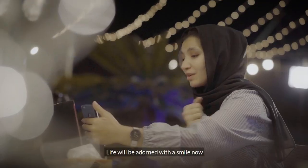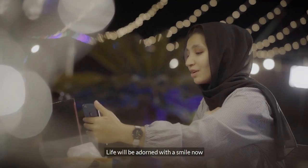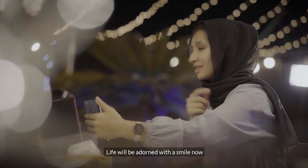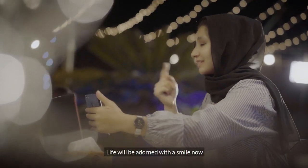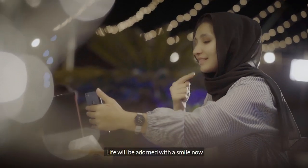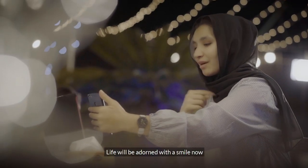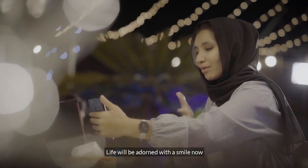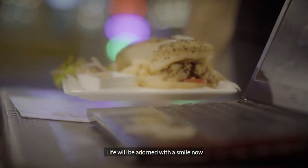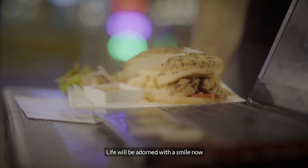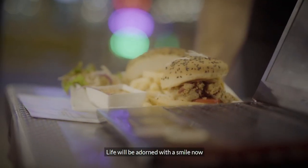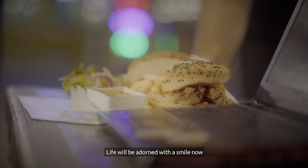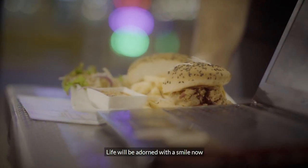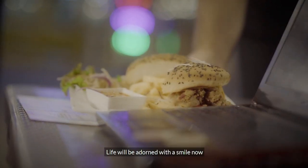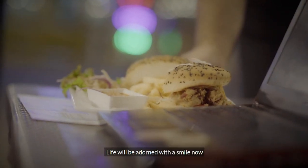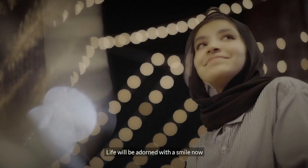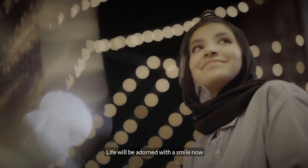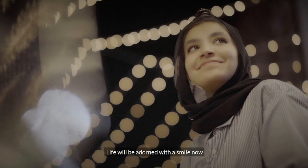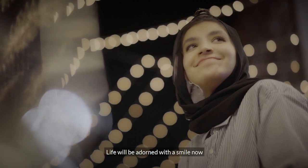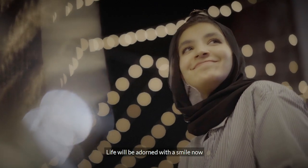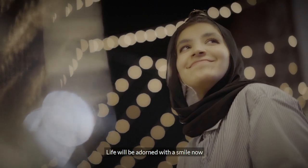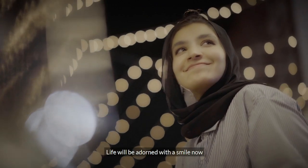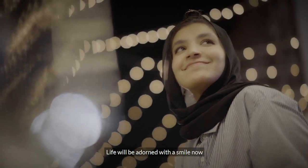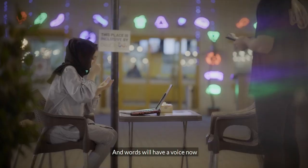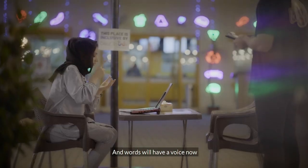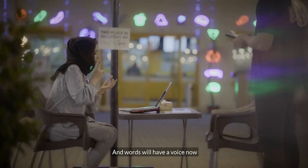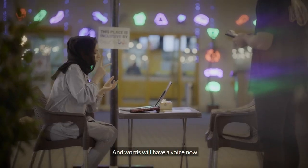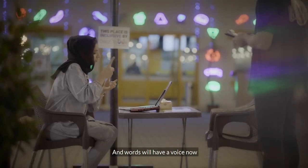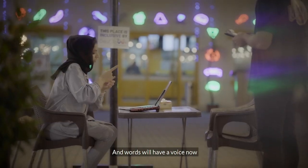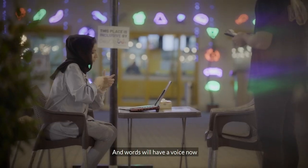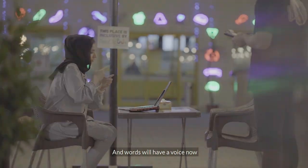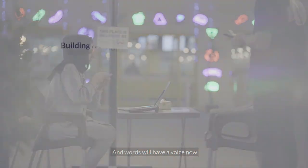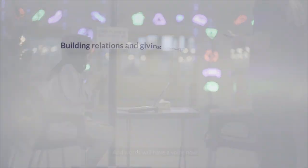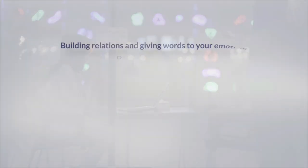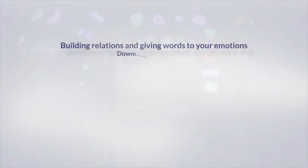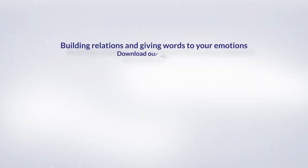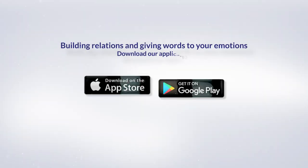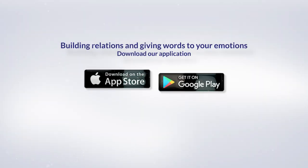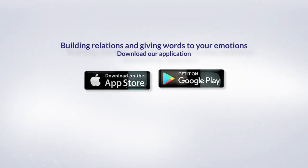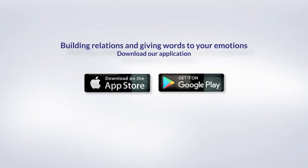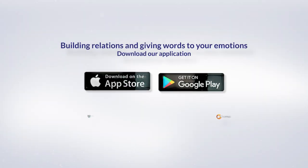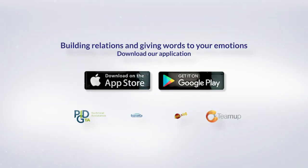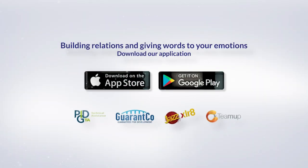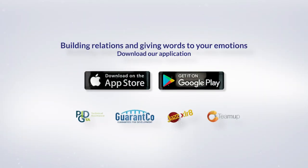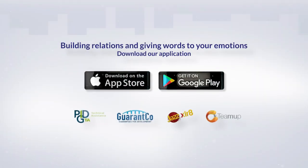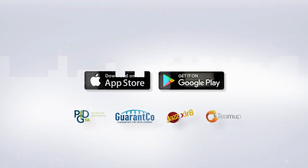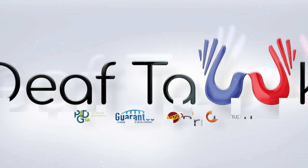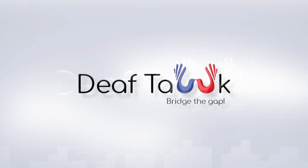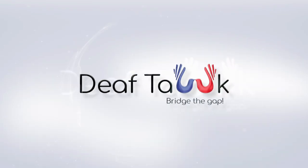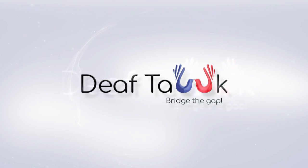زندگی اب مسکرائے گی اور لفظ بھاتے کریں گے ڈیف ٹاک